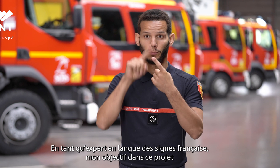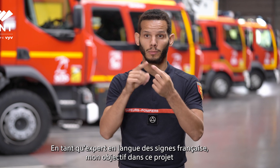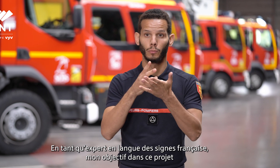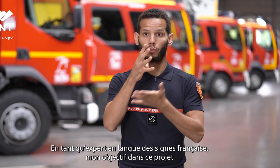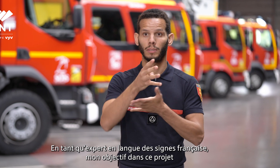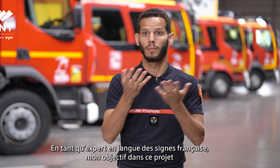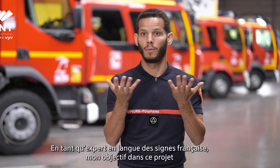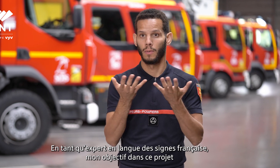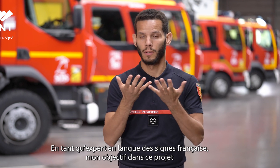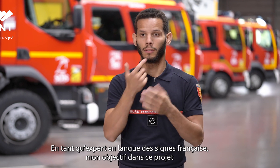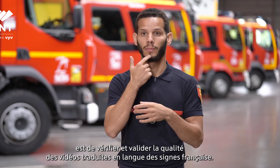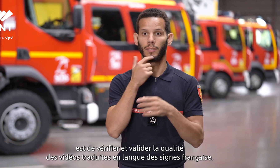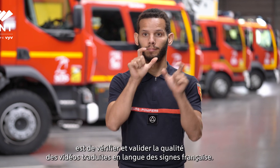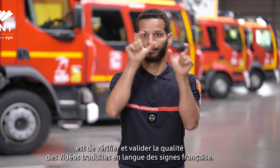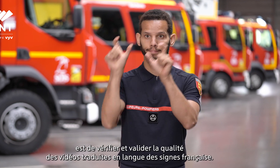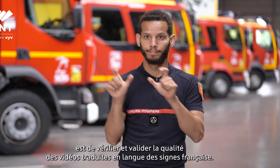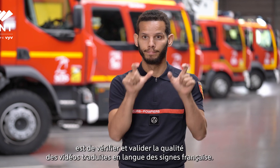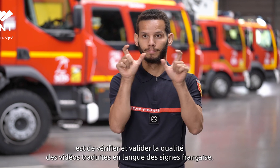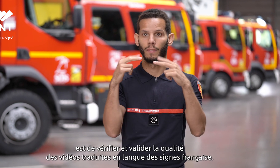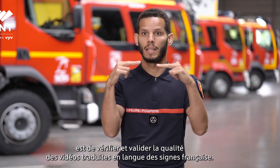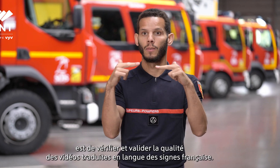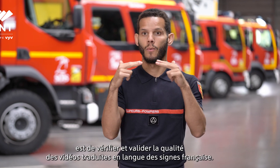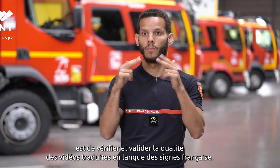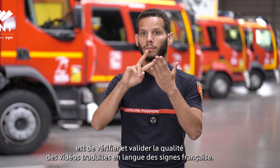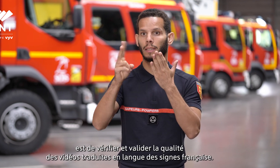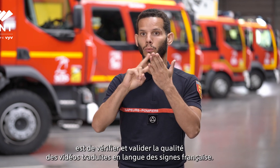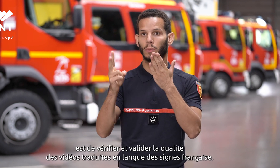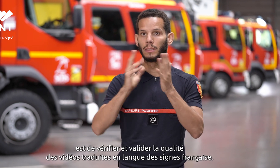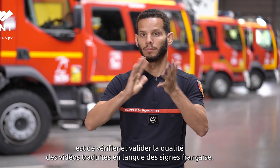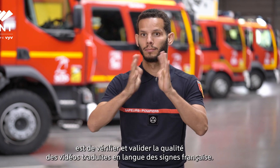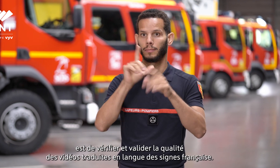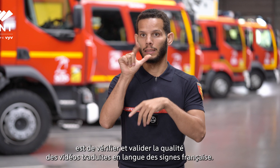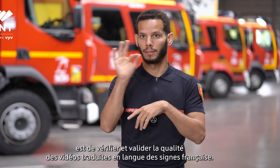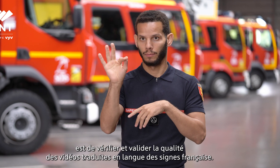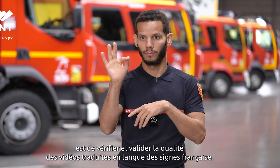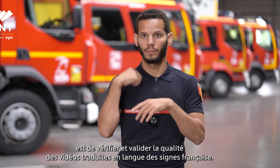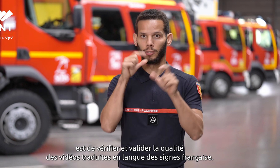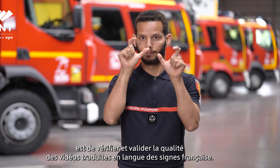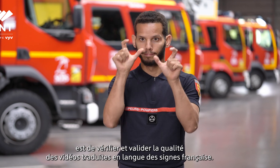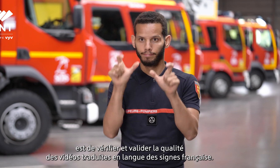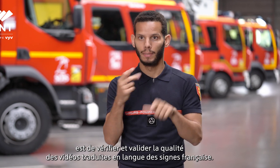mon objectif dans ce projet est de vérifier et valider la qualité des vidéos traduites en langue des signes françaises.